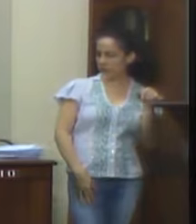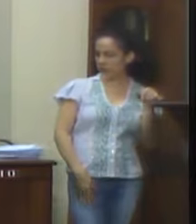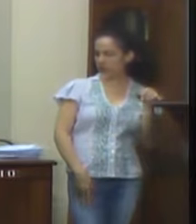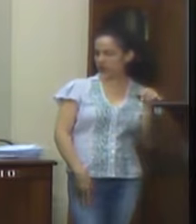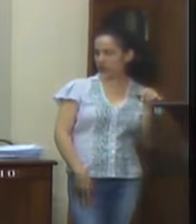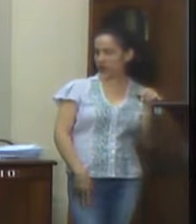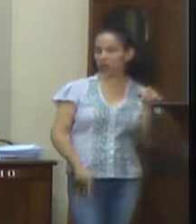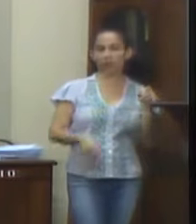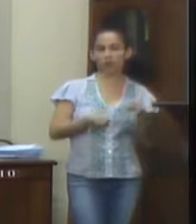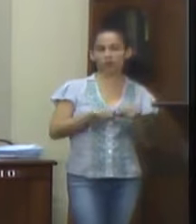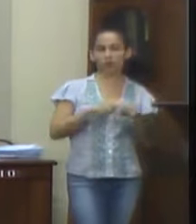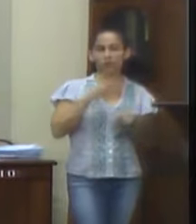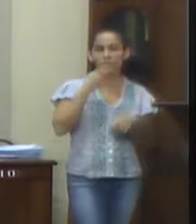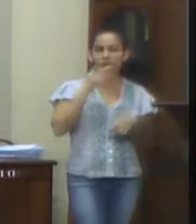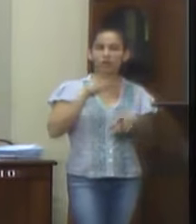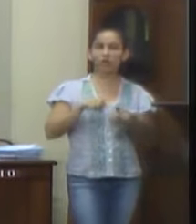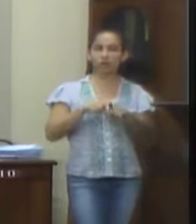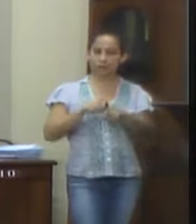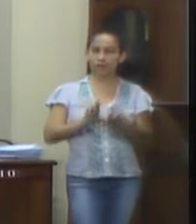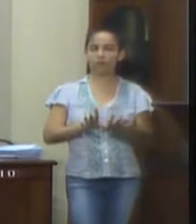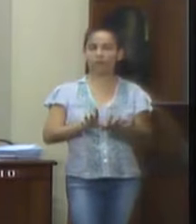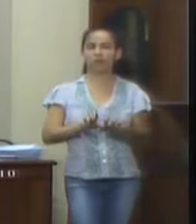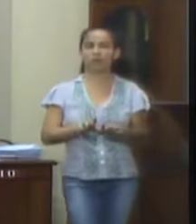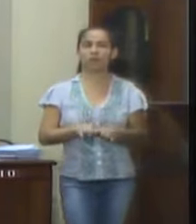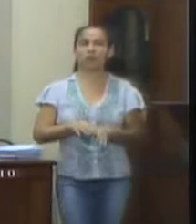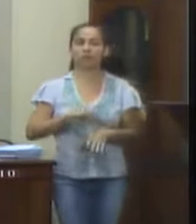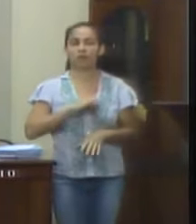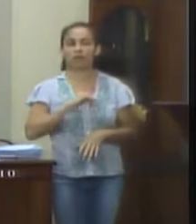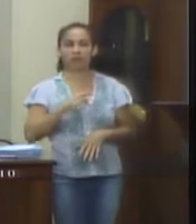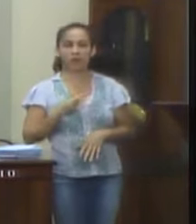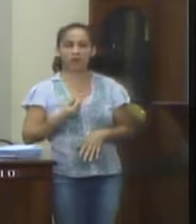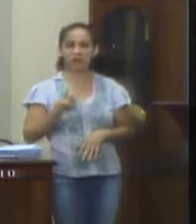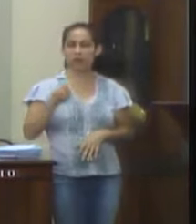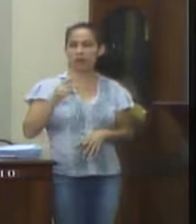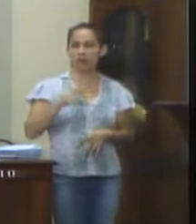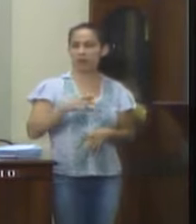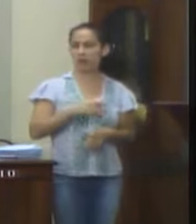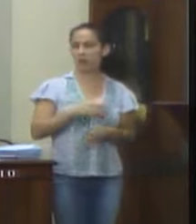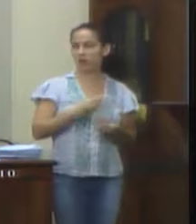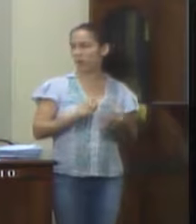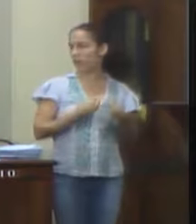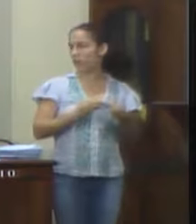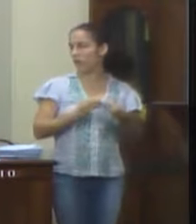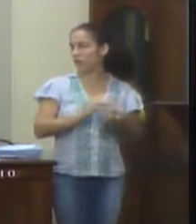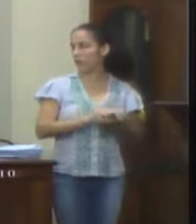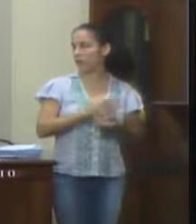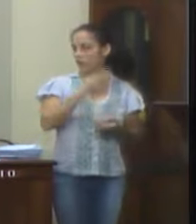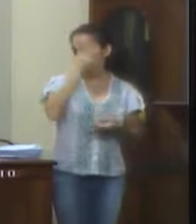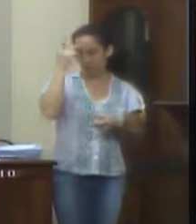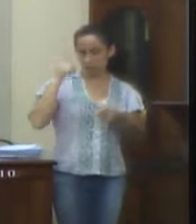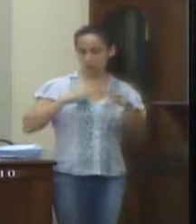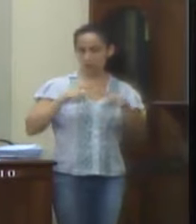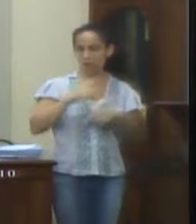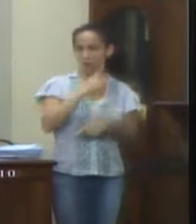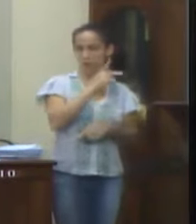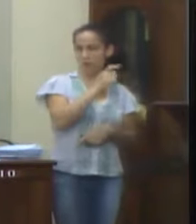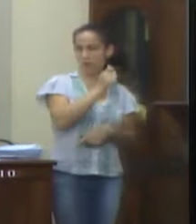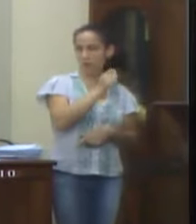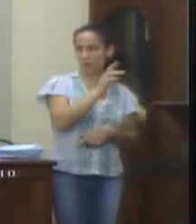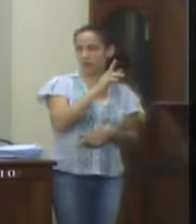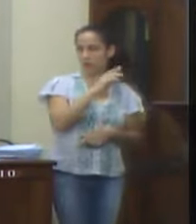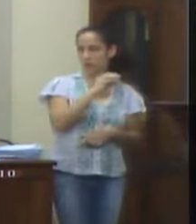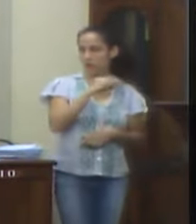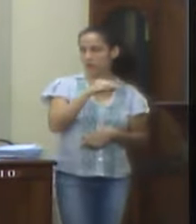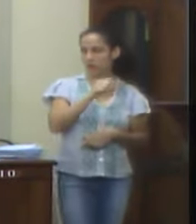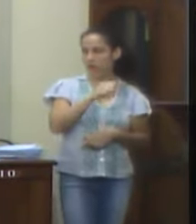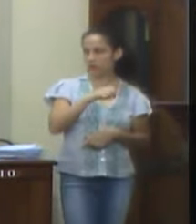Há que se considerar ainda o repasse integral das contribuições previdenciárias do servidor e patronal, considerando que o